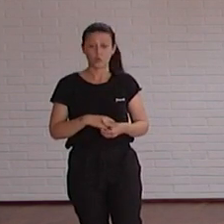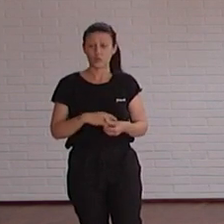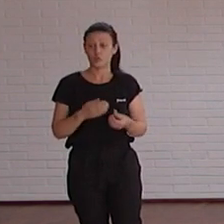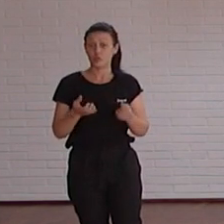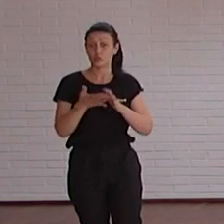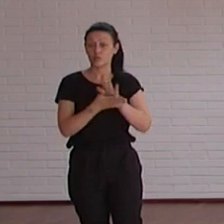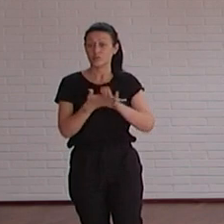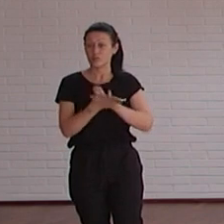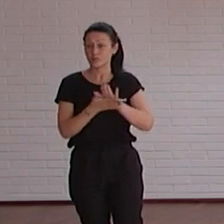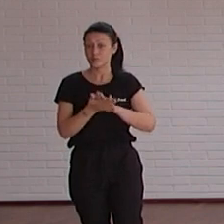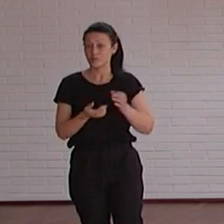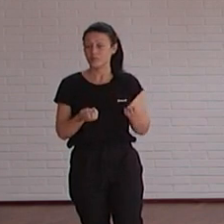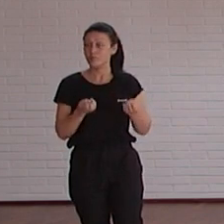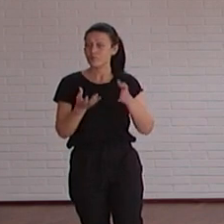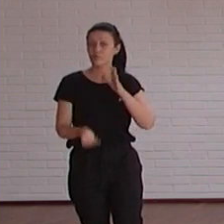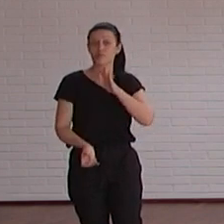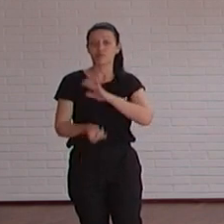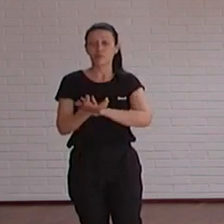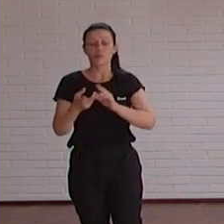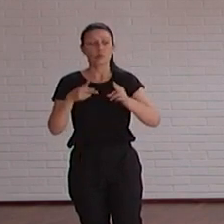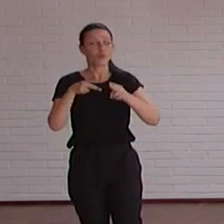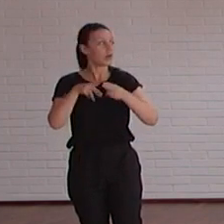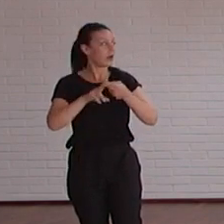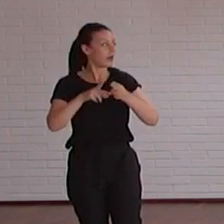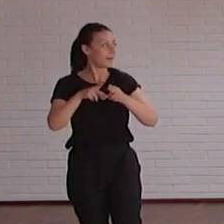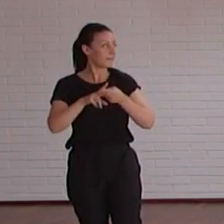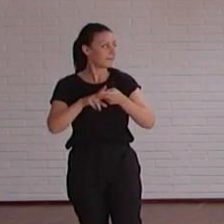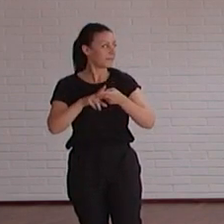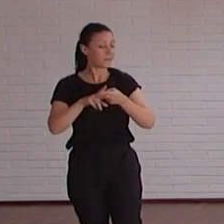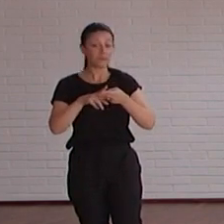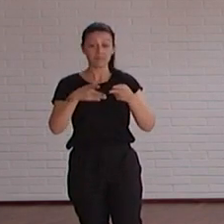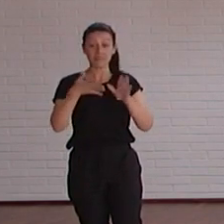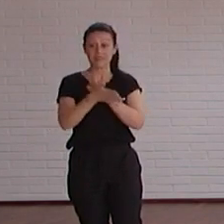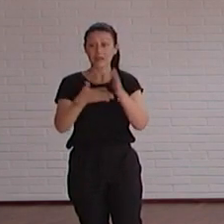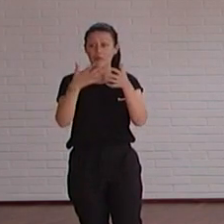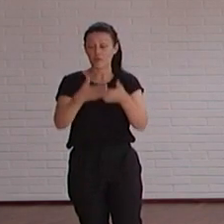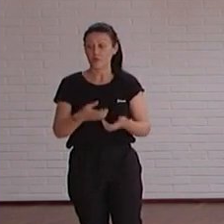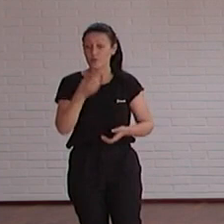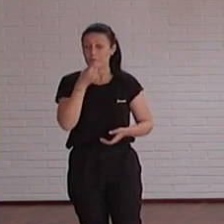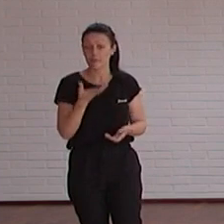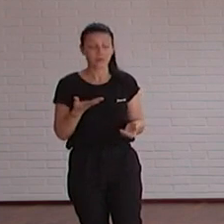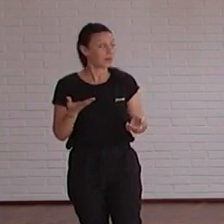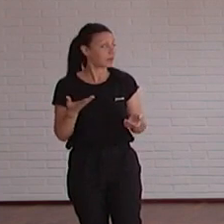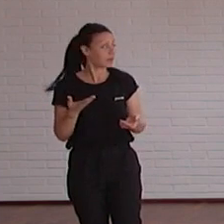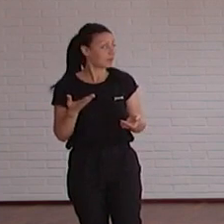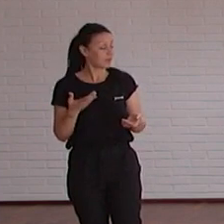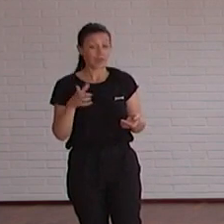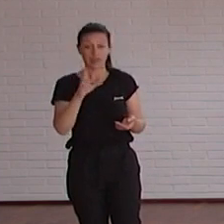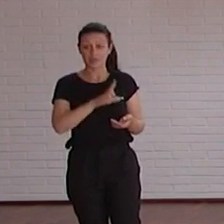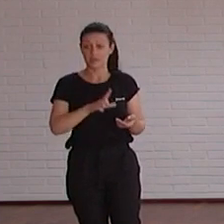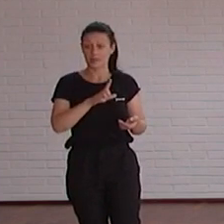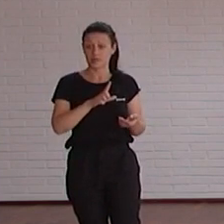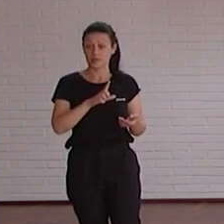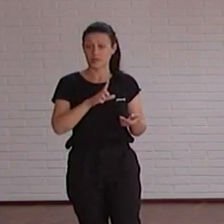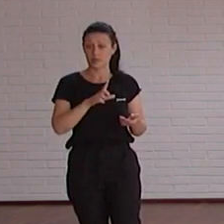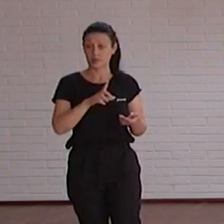que se ha creado una herramienta y que está funcionando por ejemplo la la de Liz Enol yo